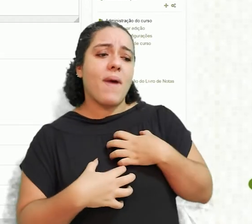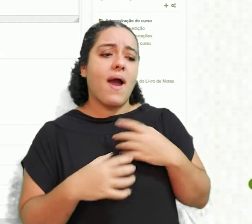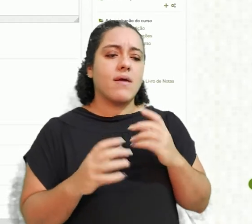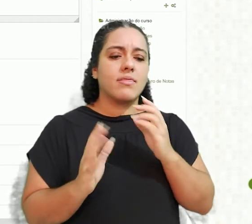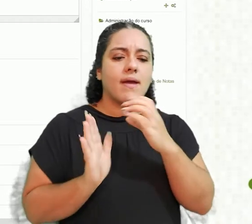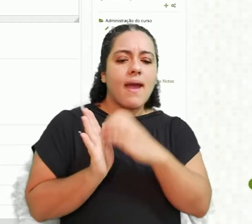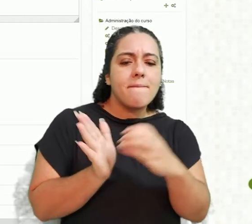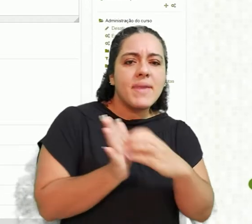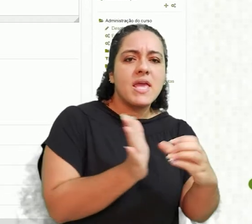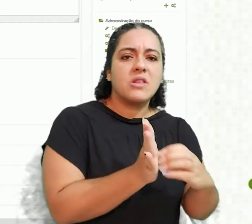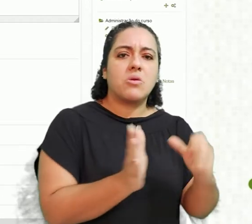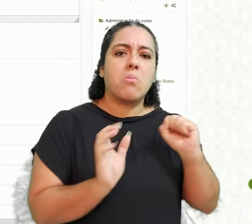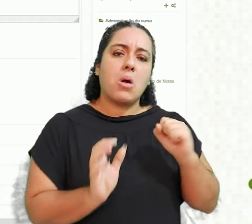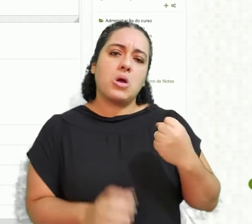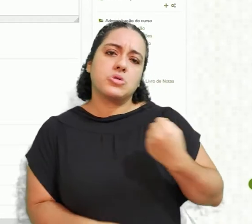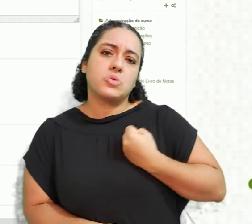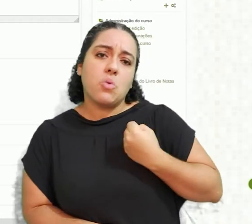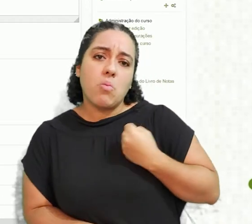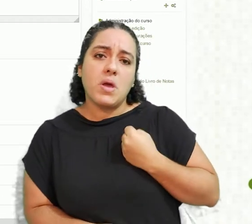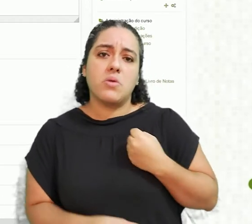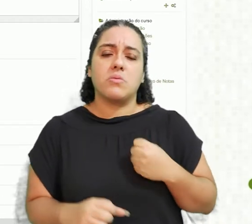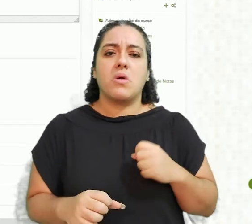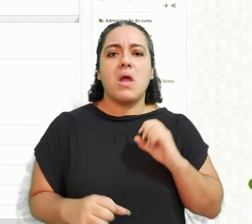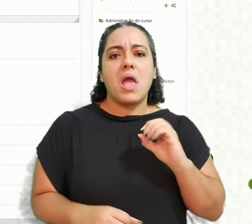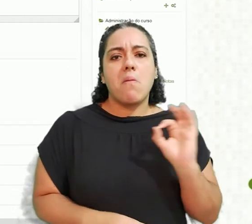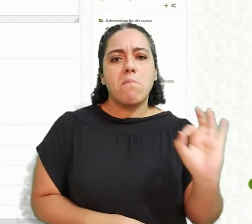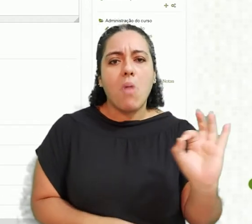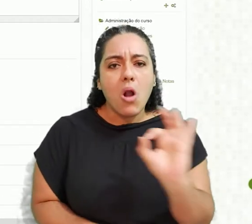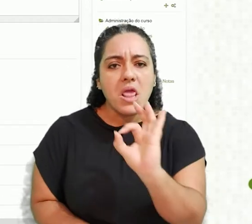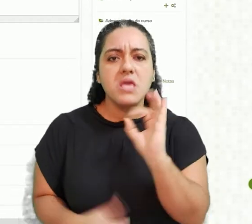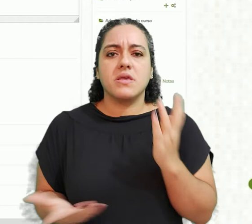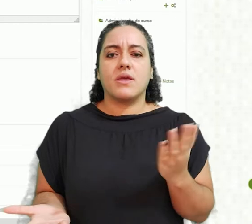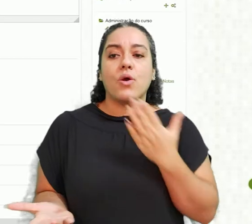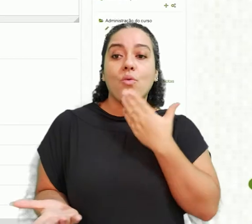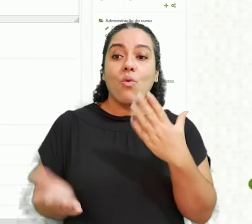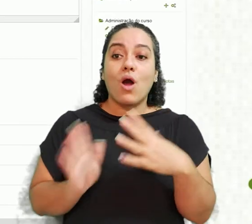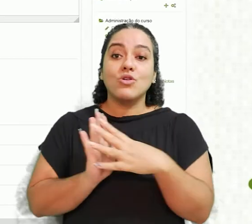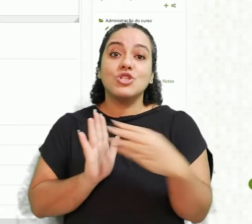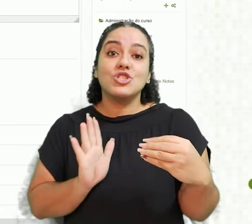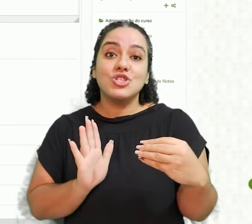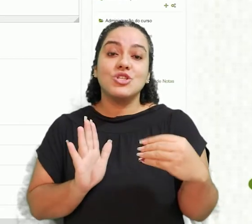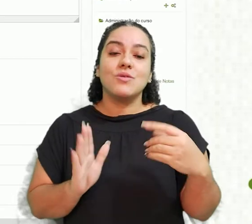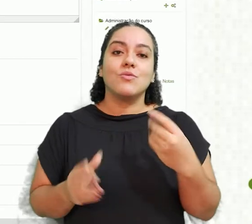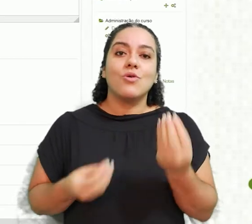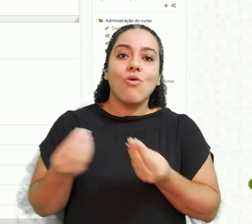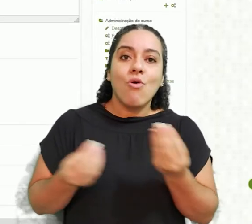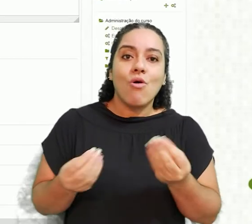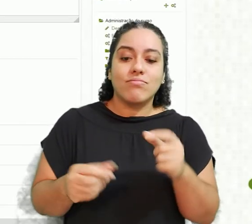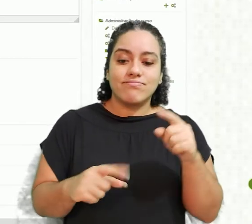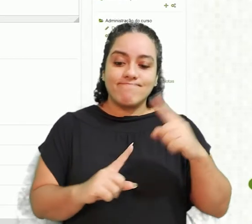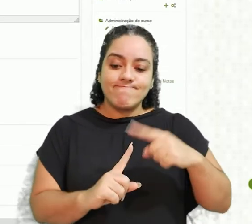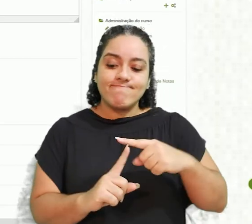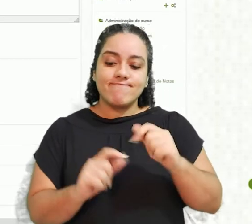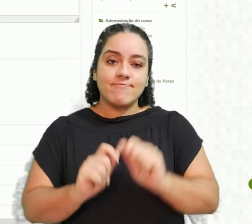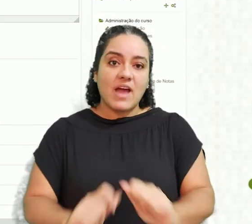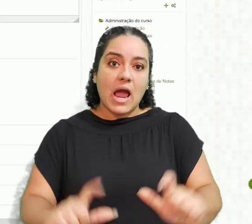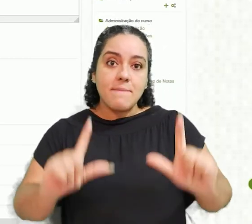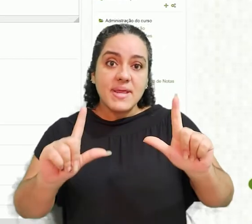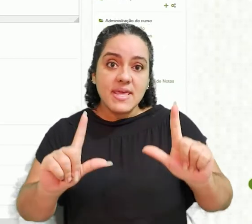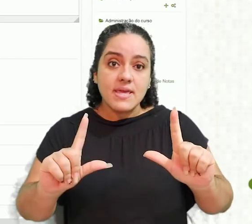você quer para os capítulos, se são números, bolinhas ou se é indentado, qual estilo de navegação que você quer para o livro, que são